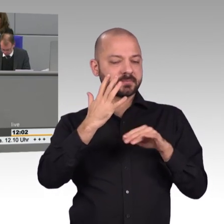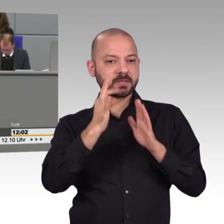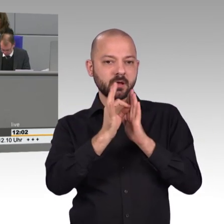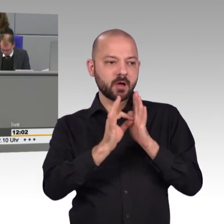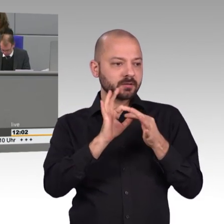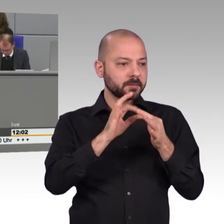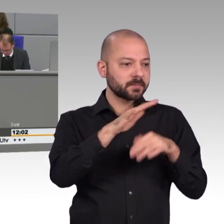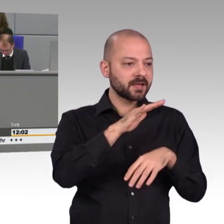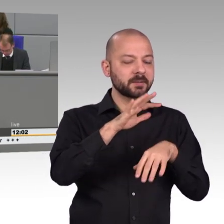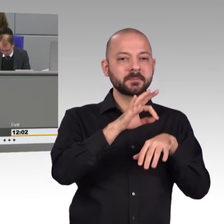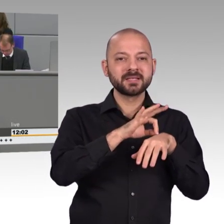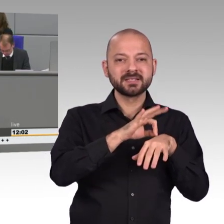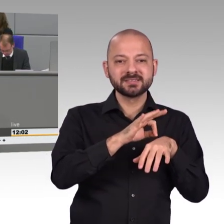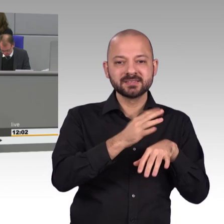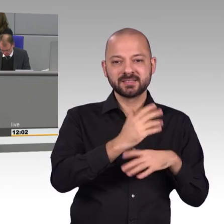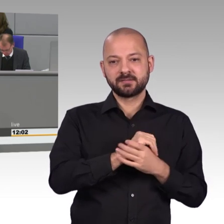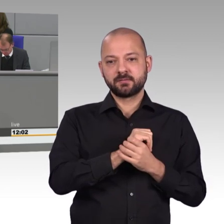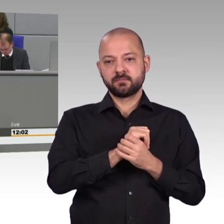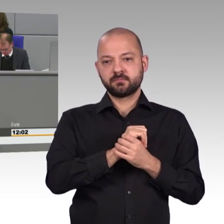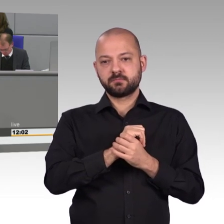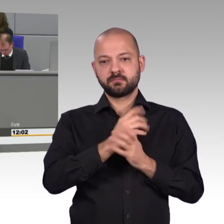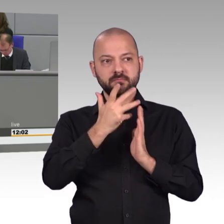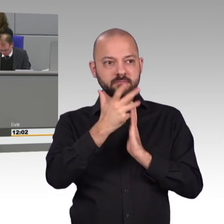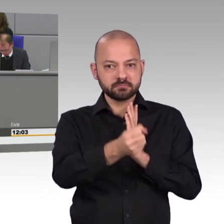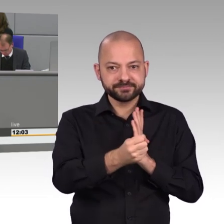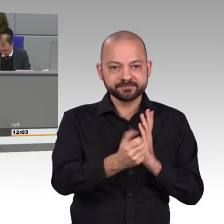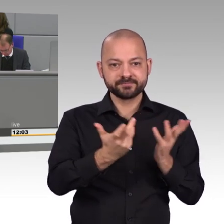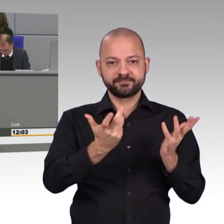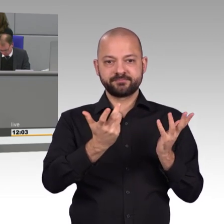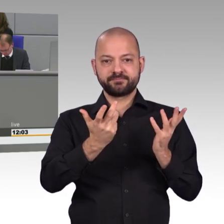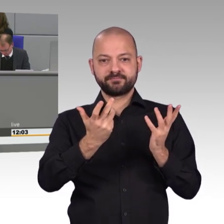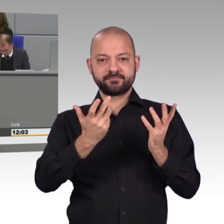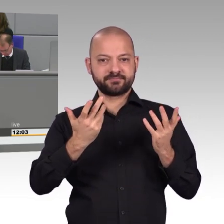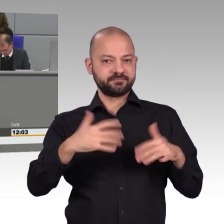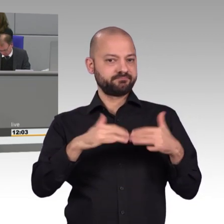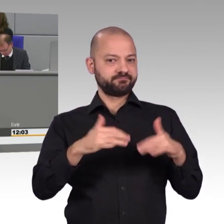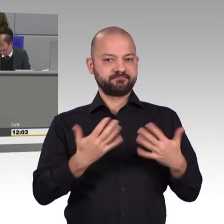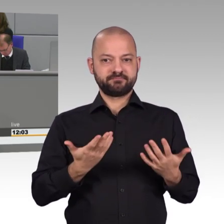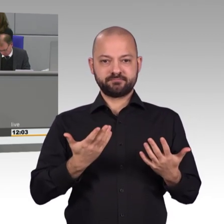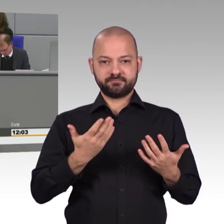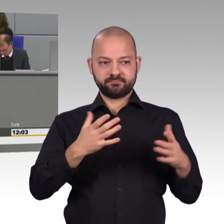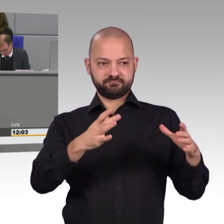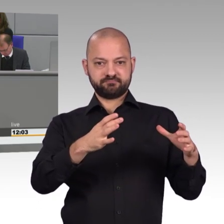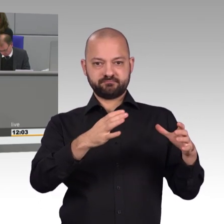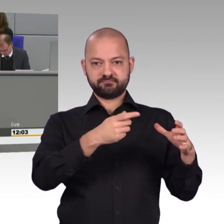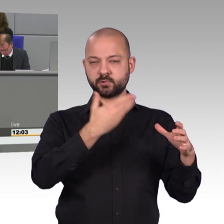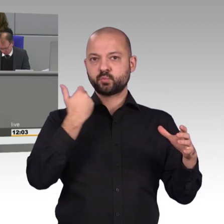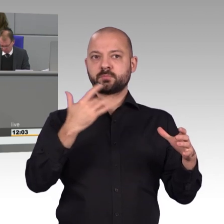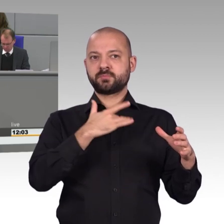Hackerangriffe. Meine sehr geehrten Damen und Herren, drei Bereiche sind in diesem Zusammenhang für mich wichtig. Es